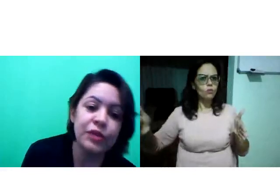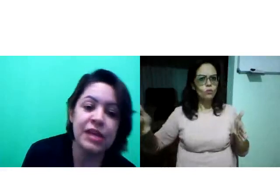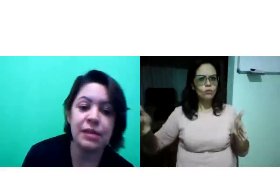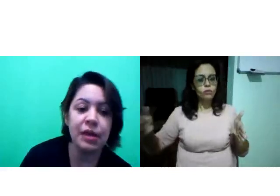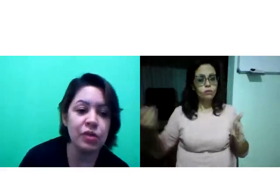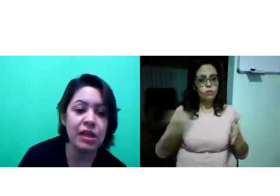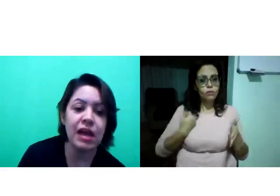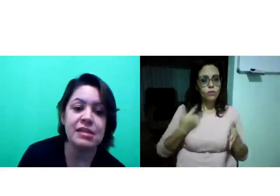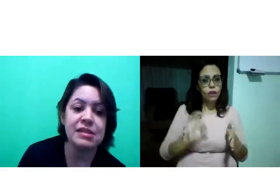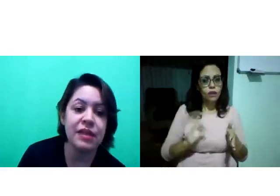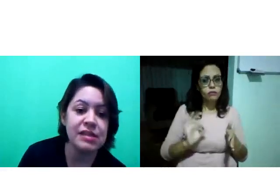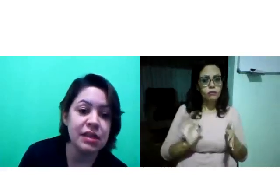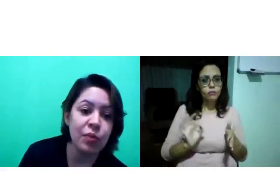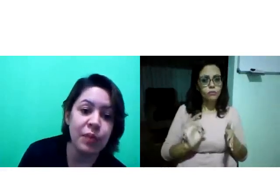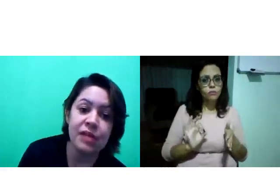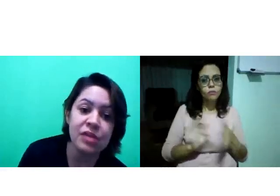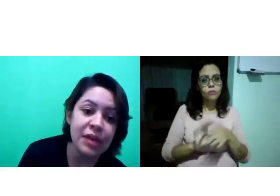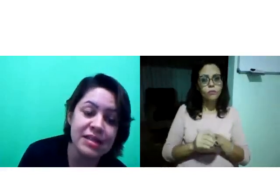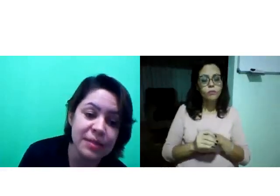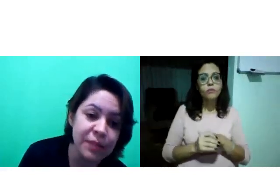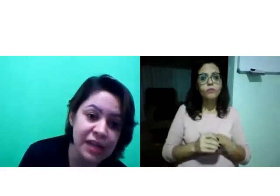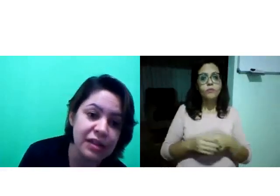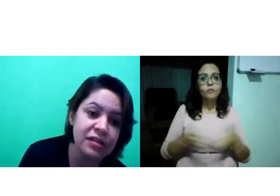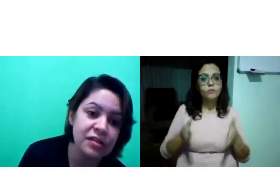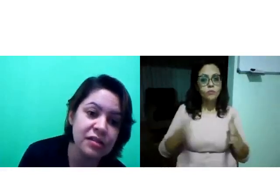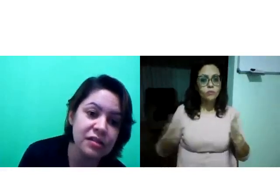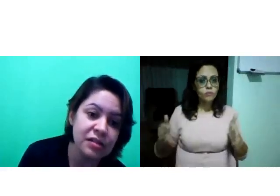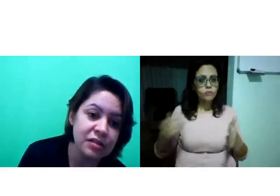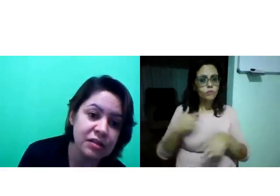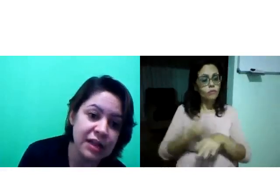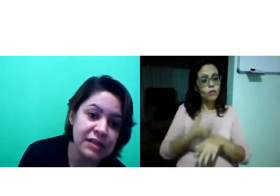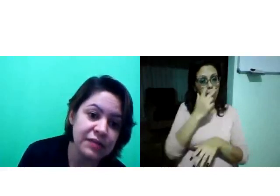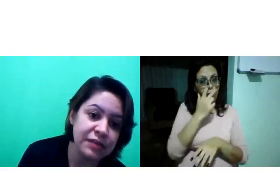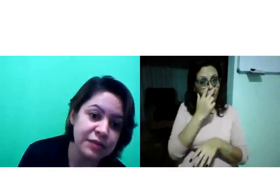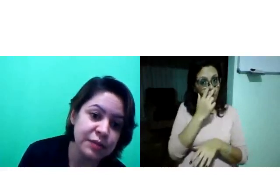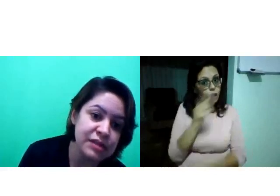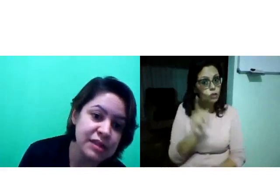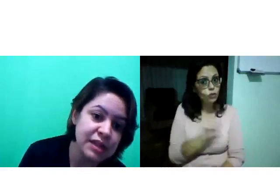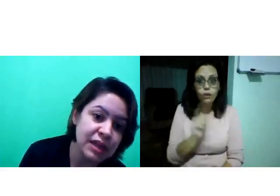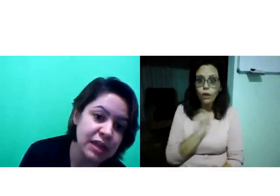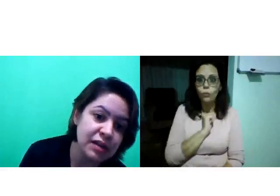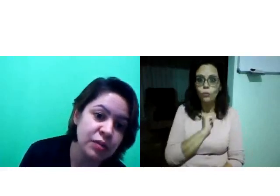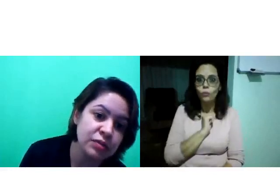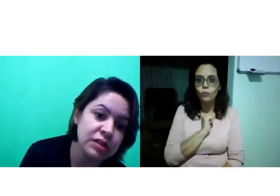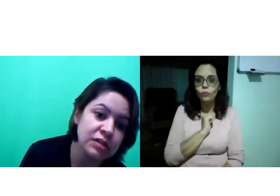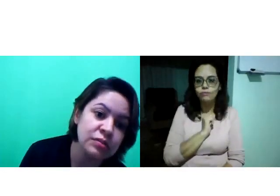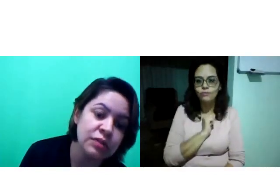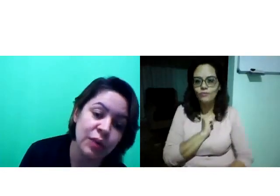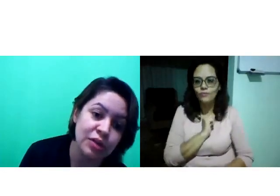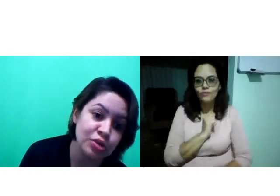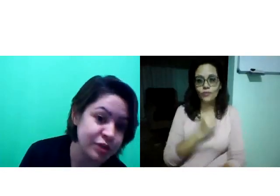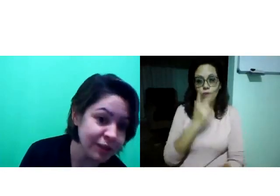Não fiquei sabendo de nada se vai estender o prazo da minha disciplina. Se vamos estender ou